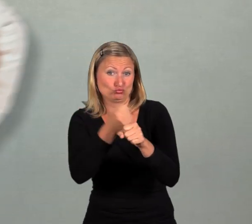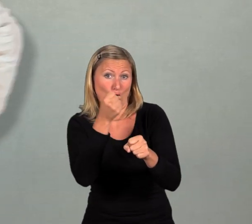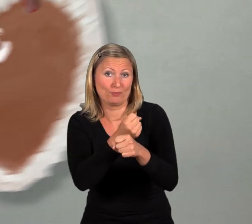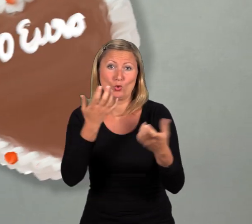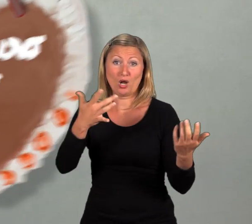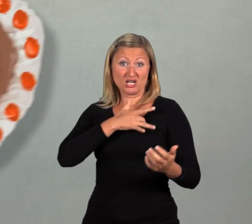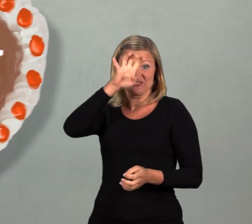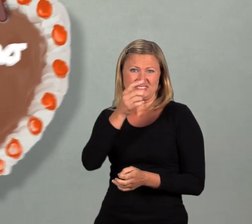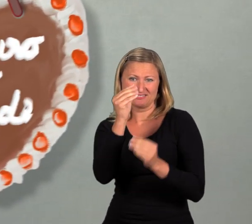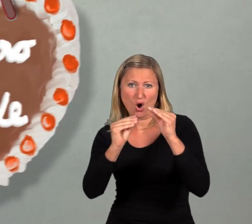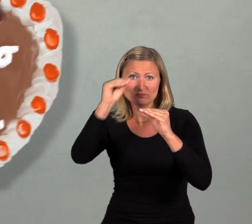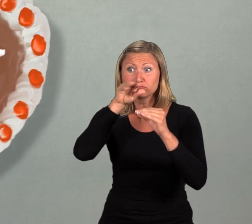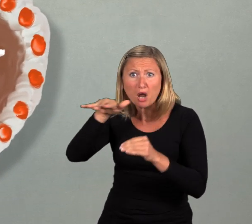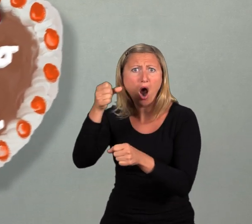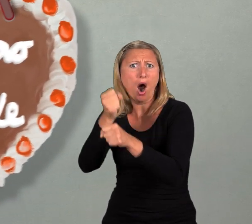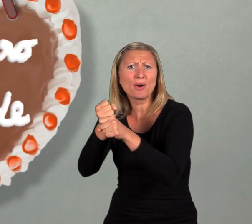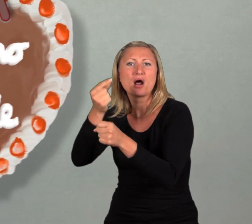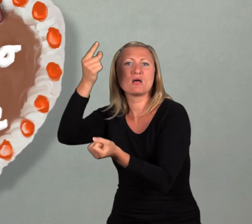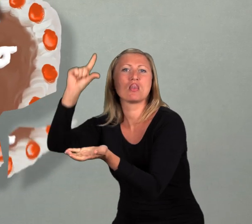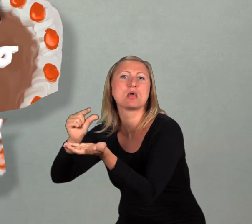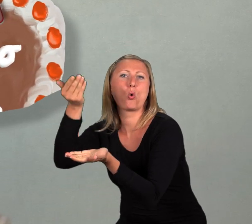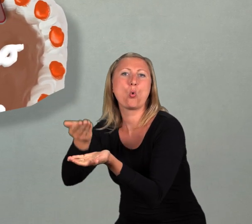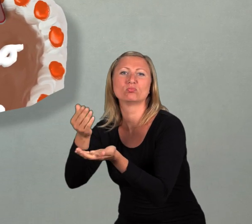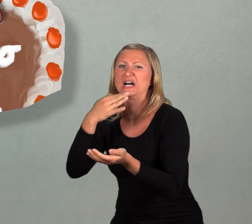Minijobbern und Hartz-IV-Aufstockern Die nicht von ihrem Lohn leben können